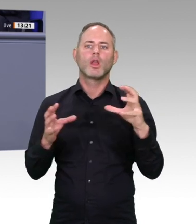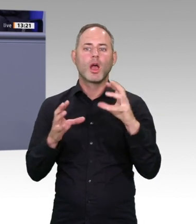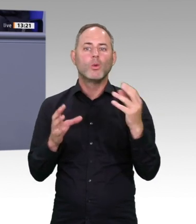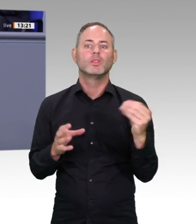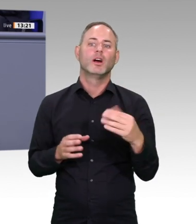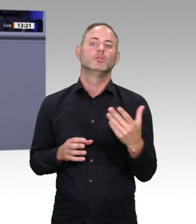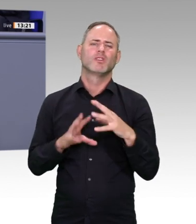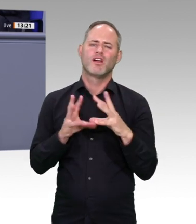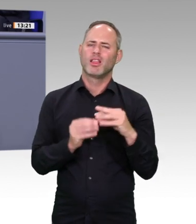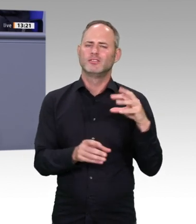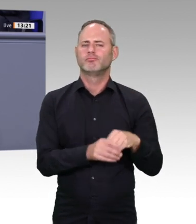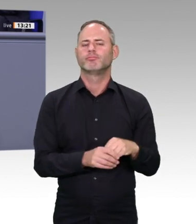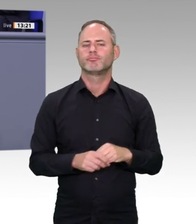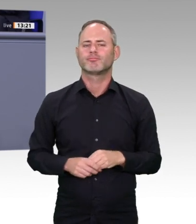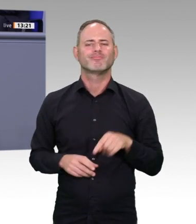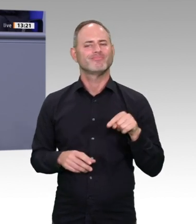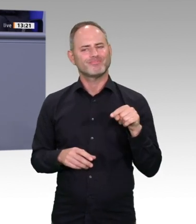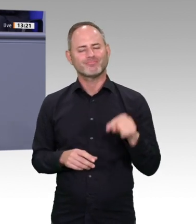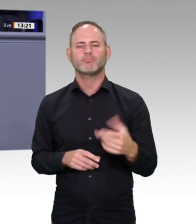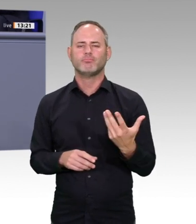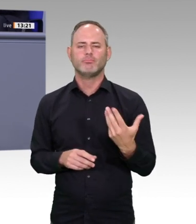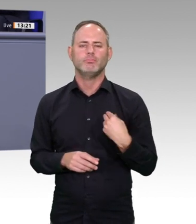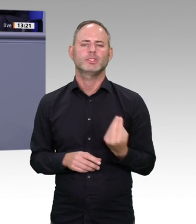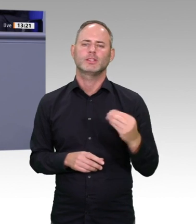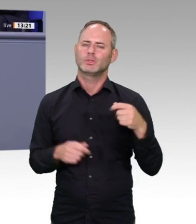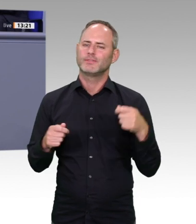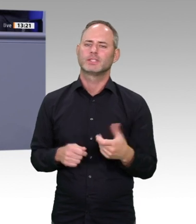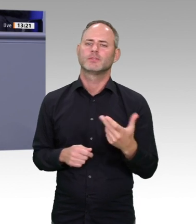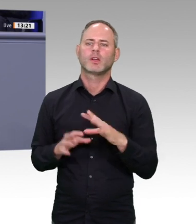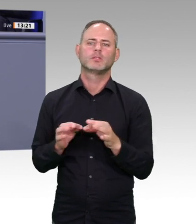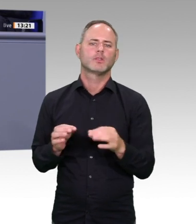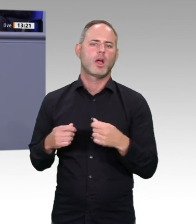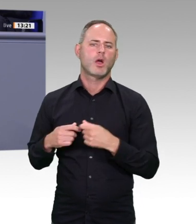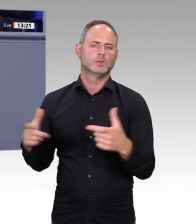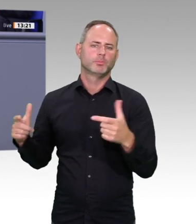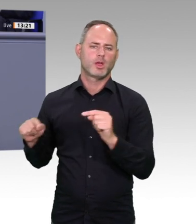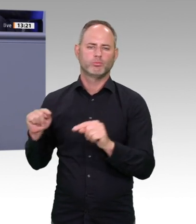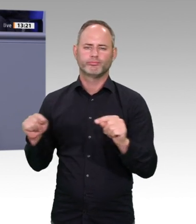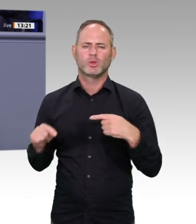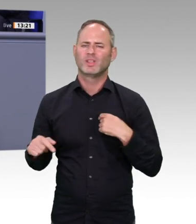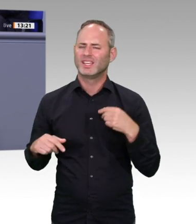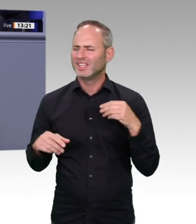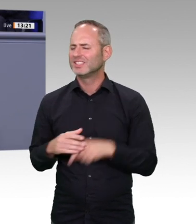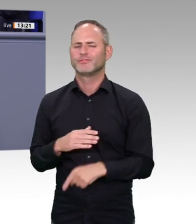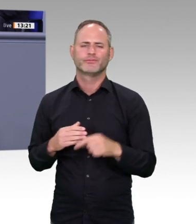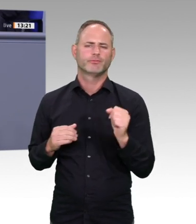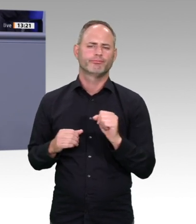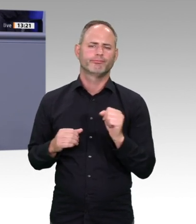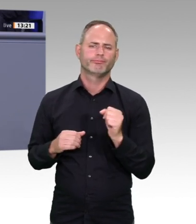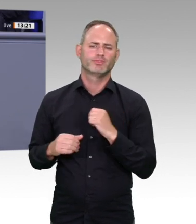Konjunkturpaket und für die Förderung, nicht nur der Bildung, sondern auch der Konjunktur. Und das werden wir auch umsetzen. Und